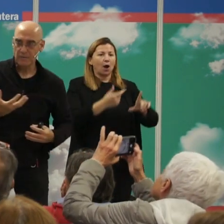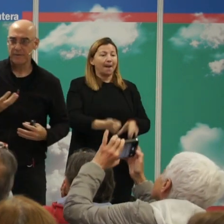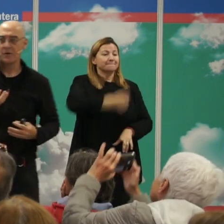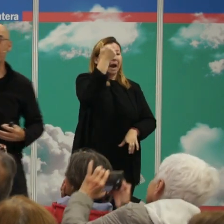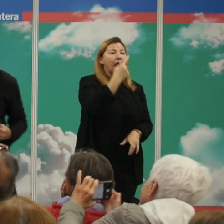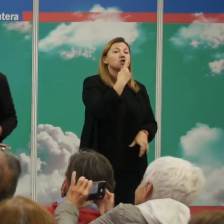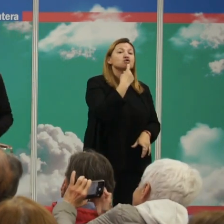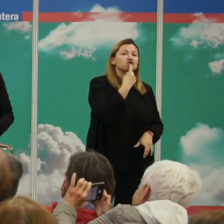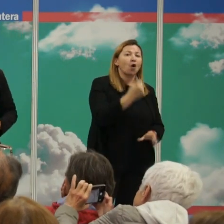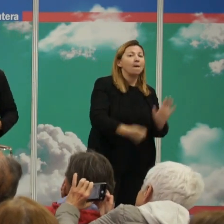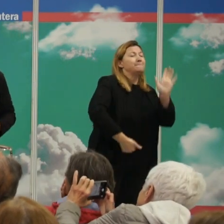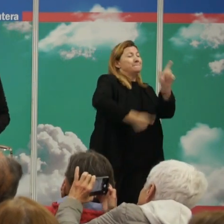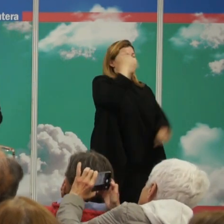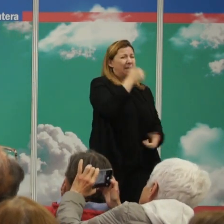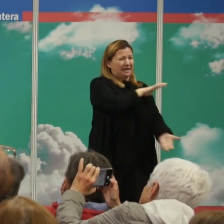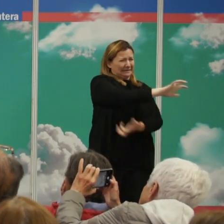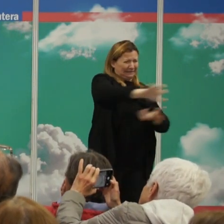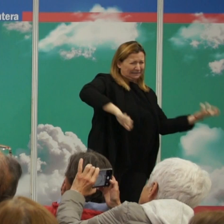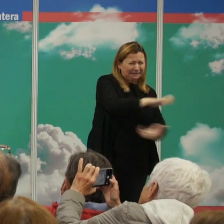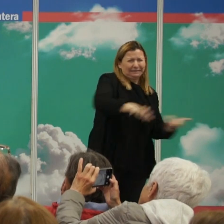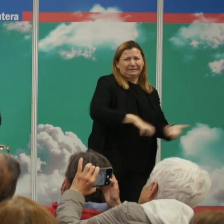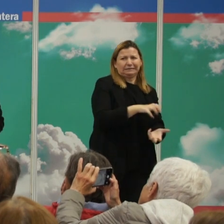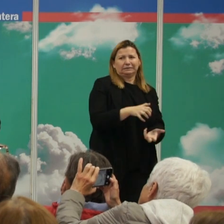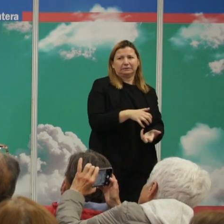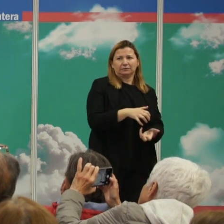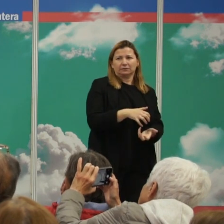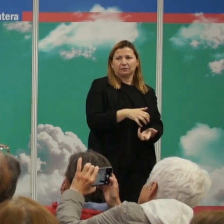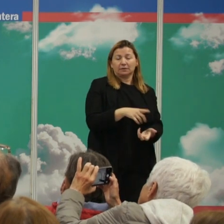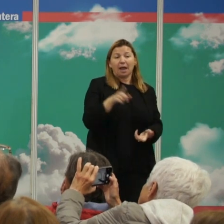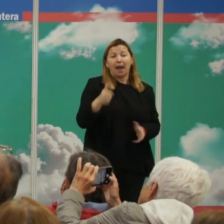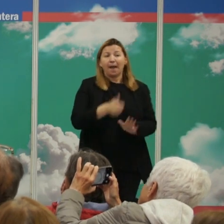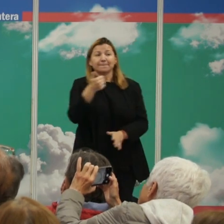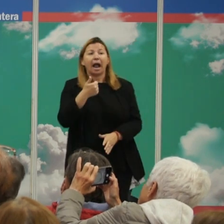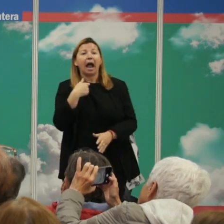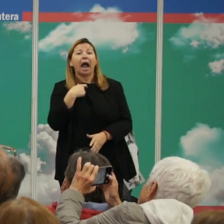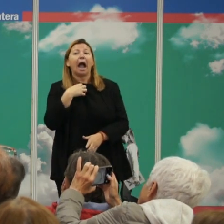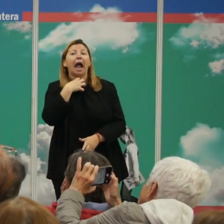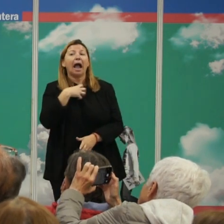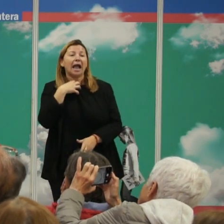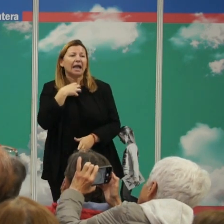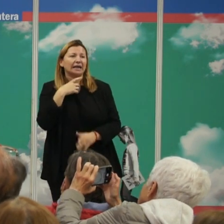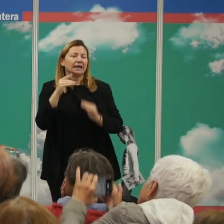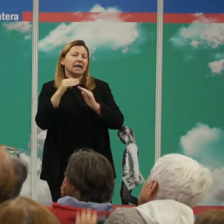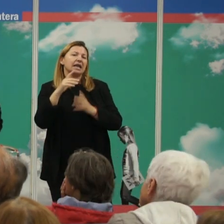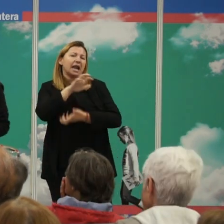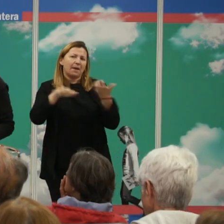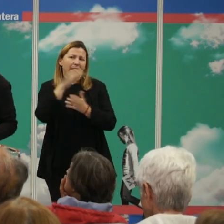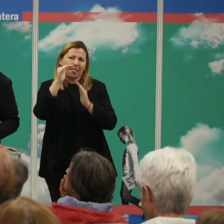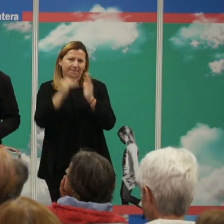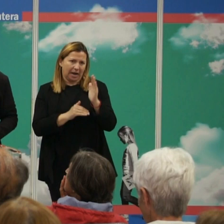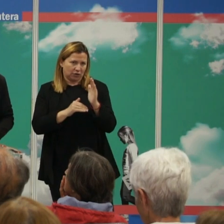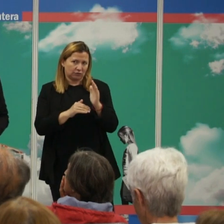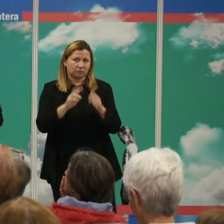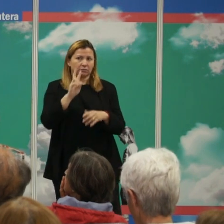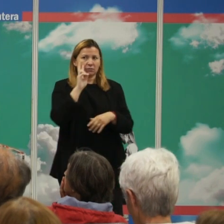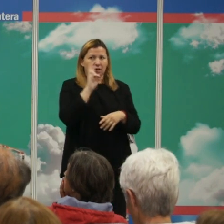rojo más violento ese linaje ese clavo a más gris menos violento bueno ya se ve